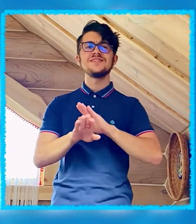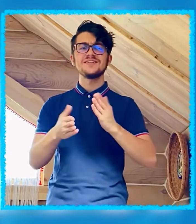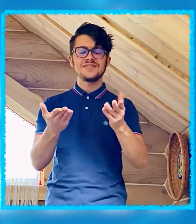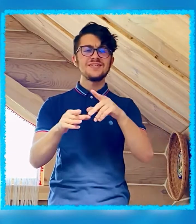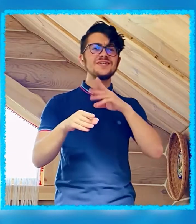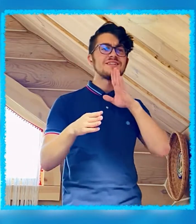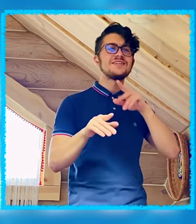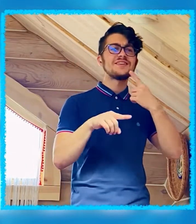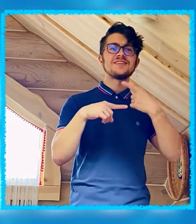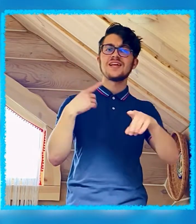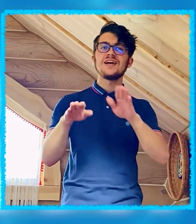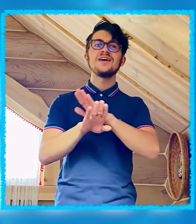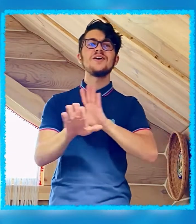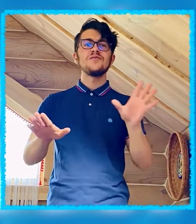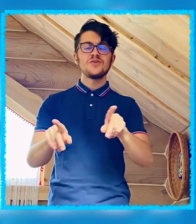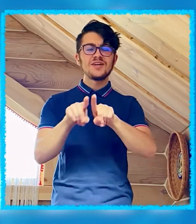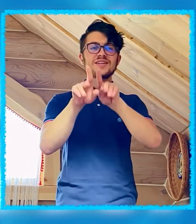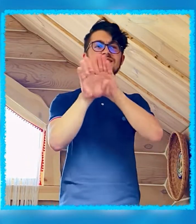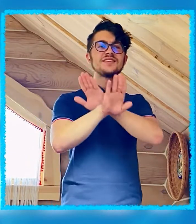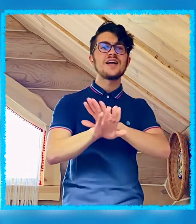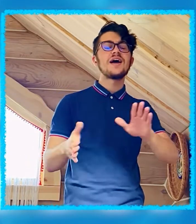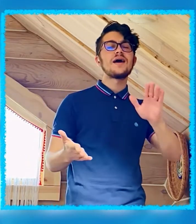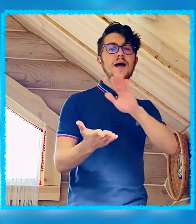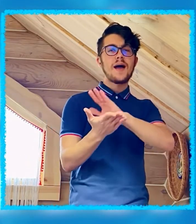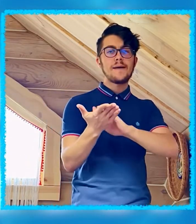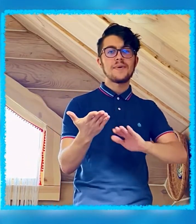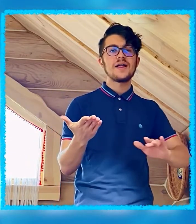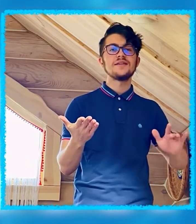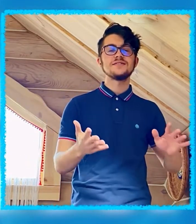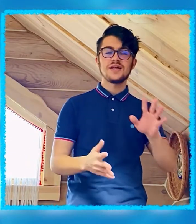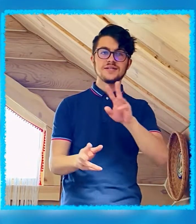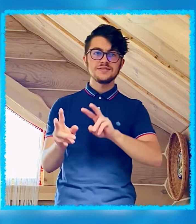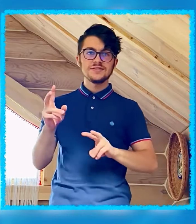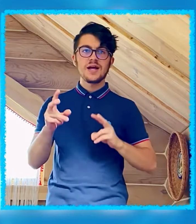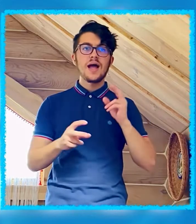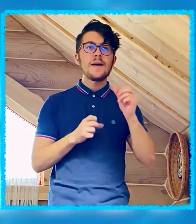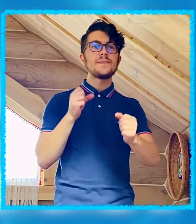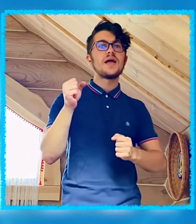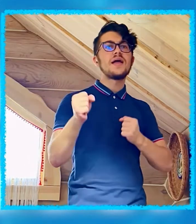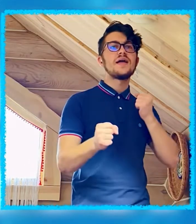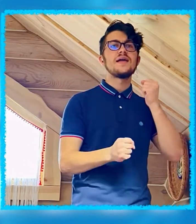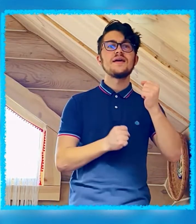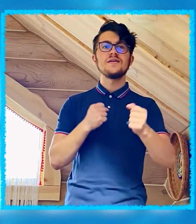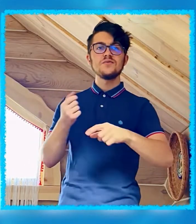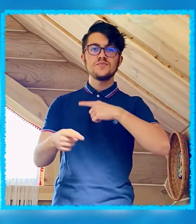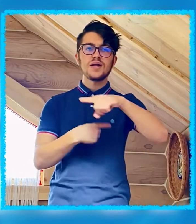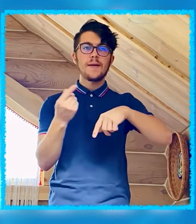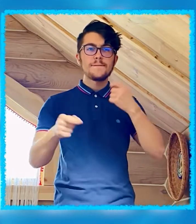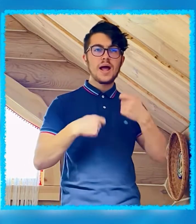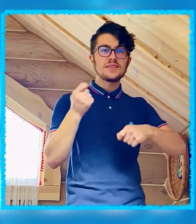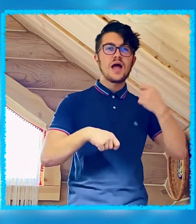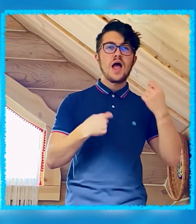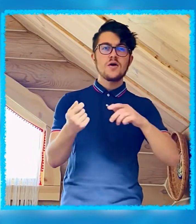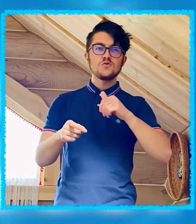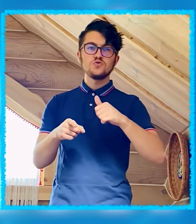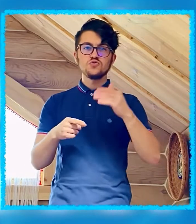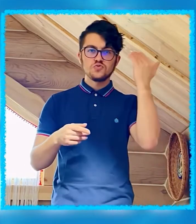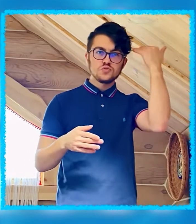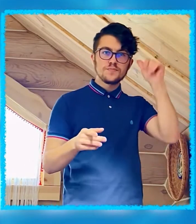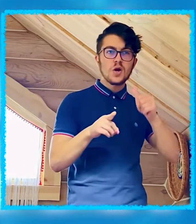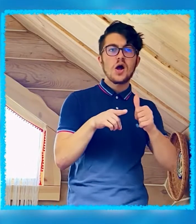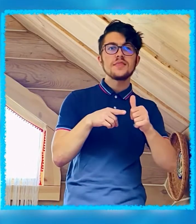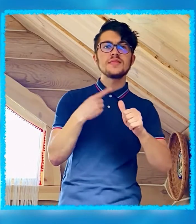не тот или ты не та Все не так Продолжаем задеть Прощаю барабан